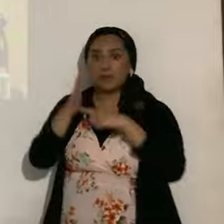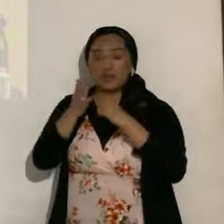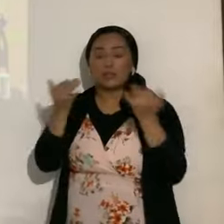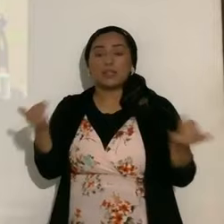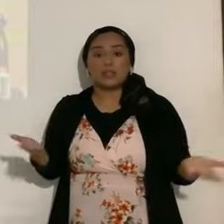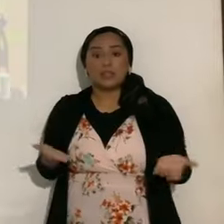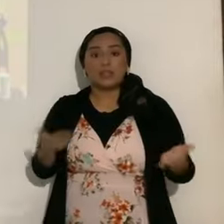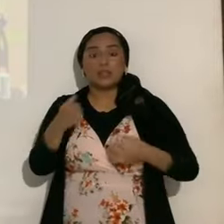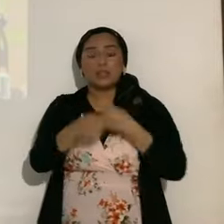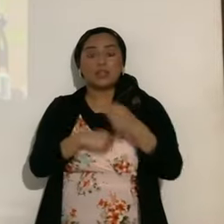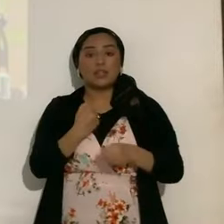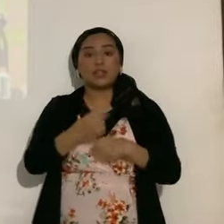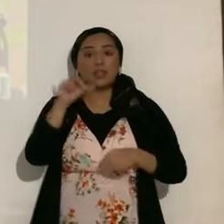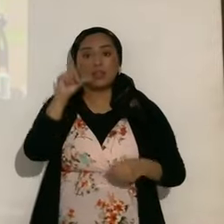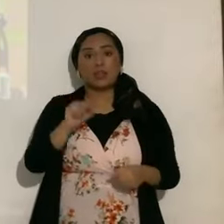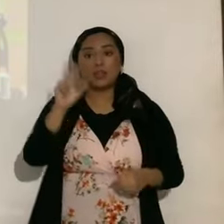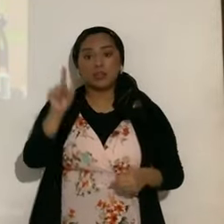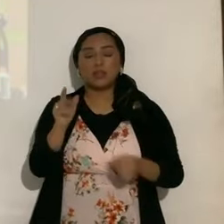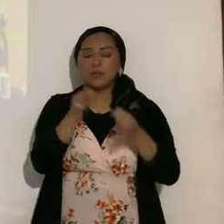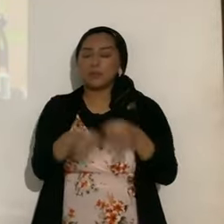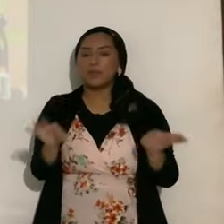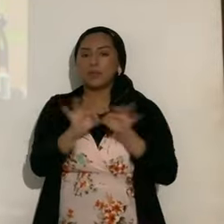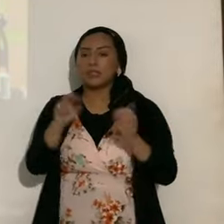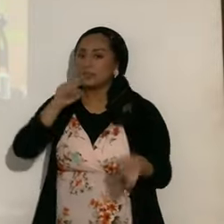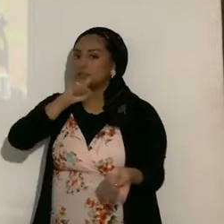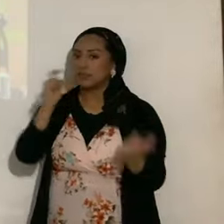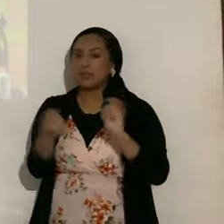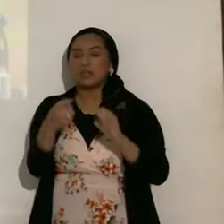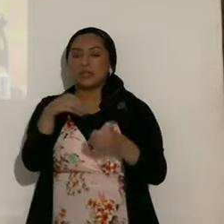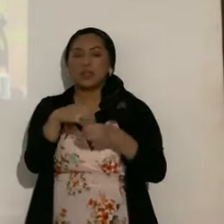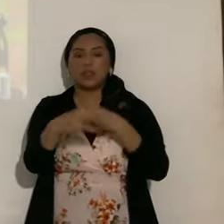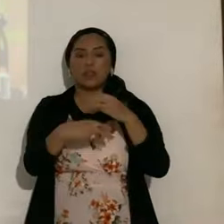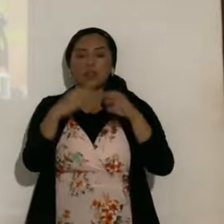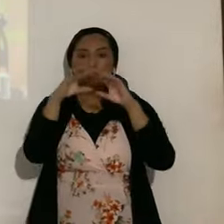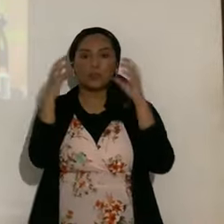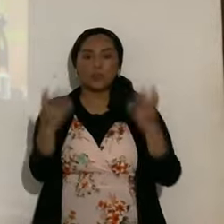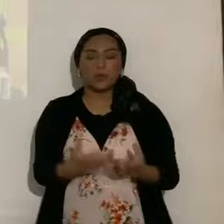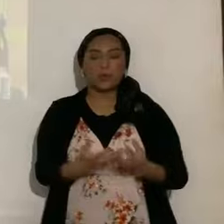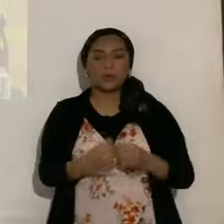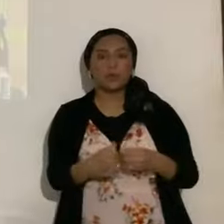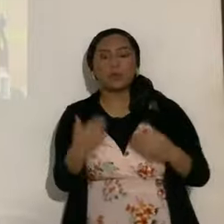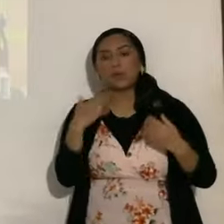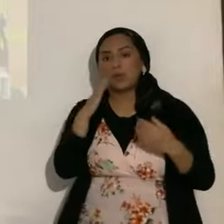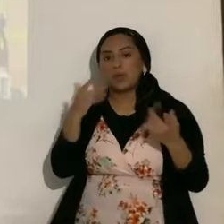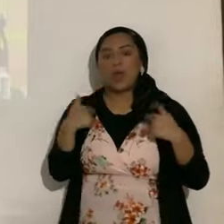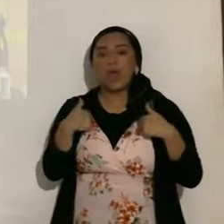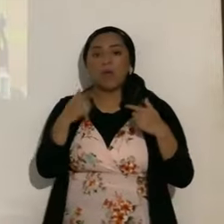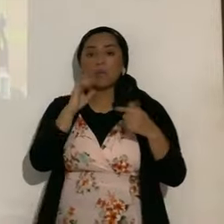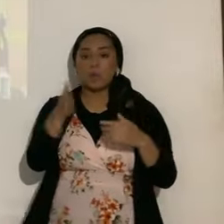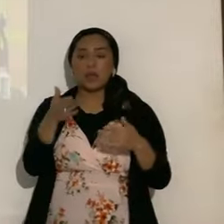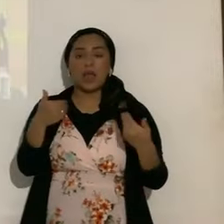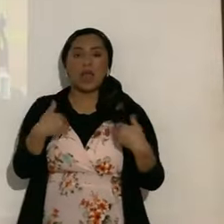clave, para muchos cambios drásticos, en el planeta, va a haber un anillo de fuego, ahorita voy a explicar,